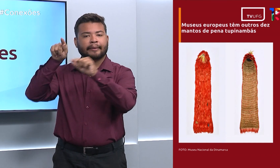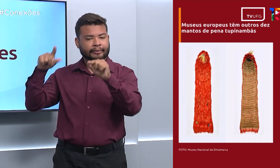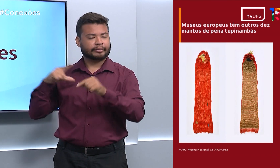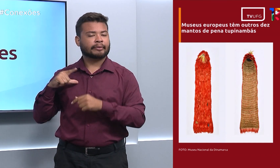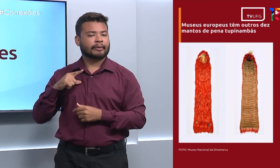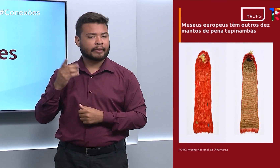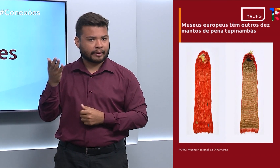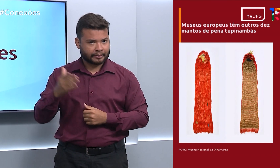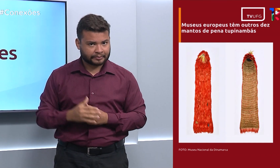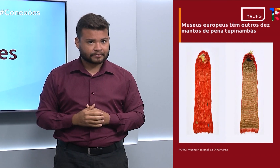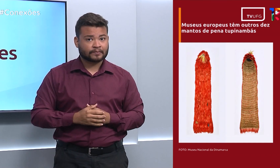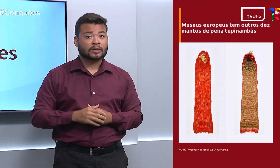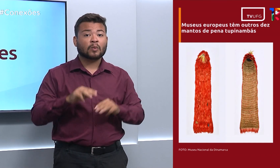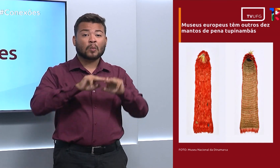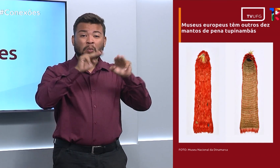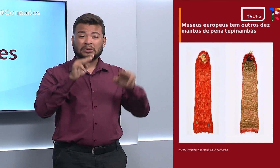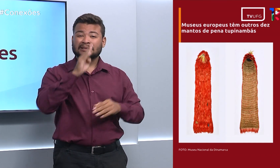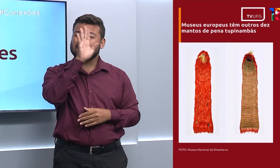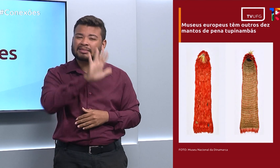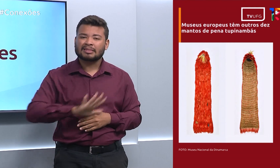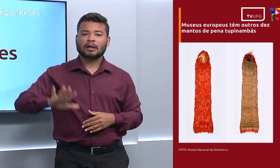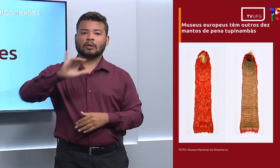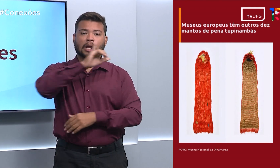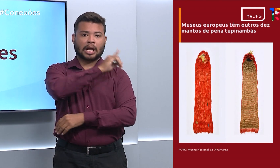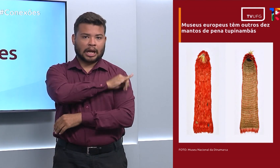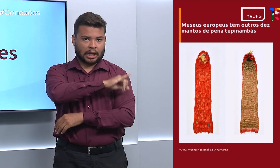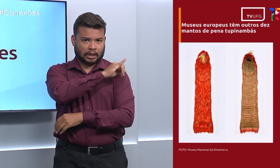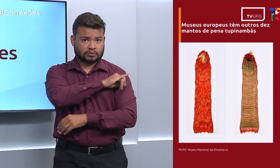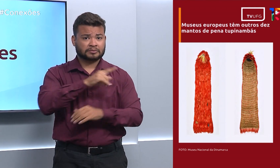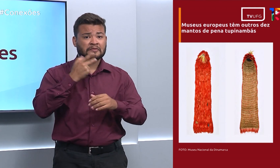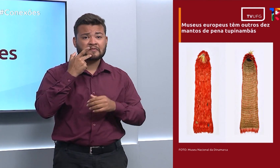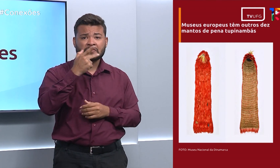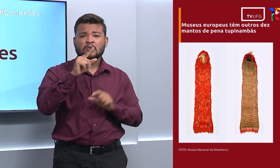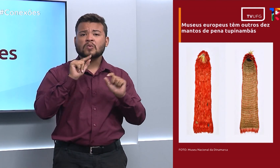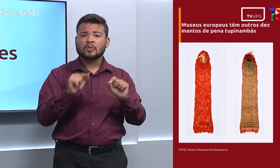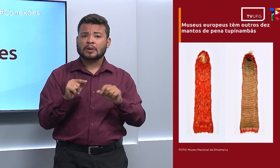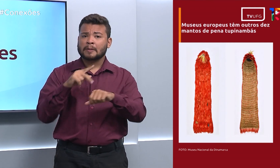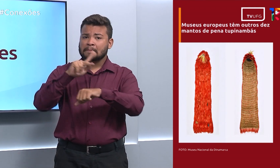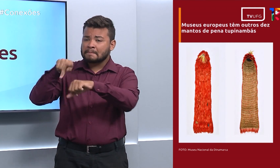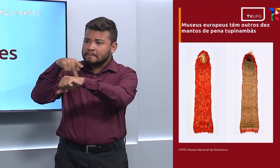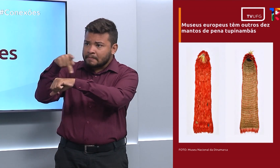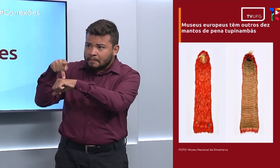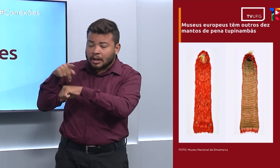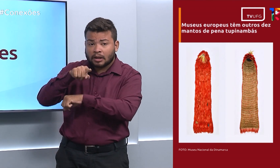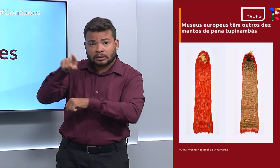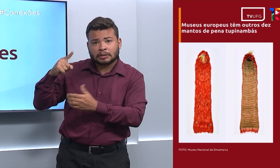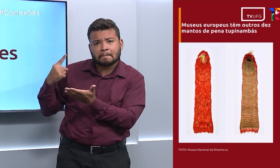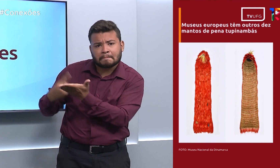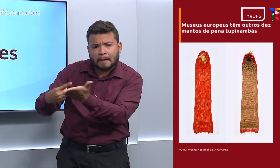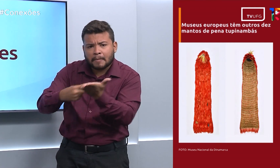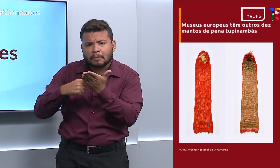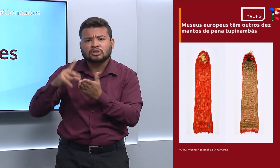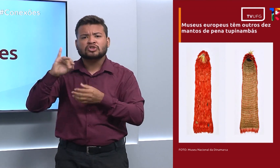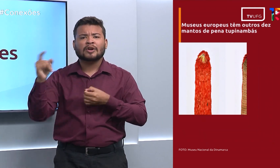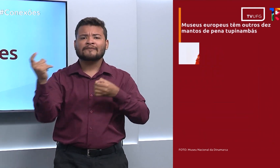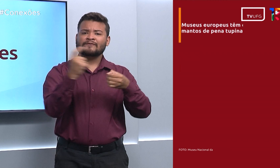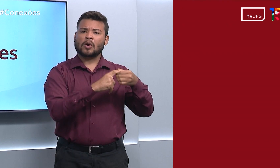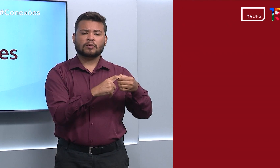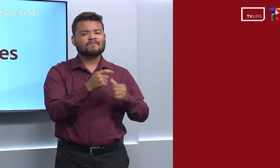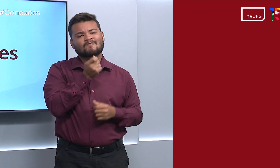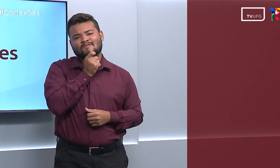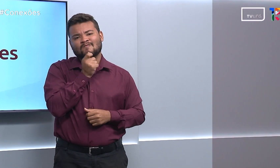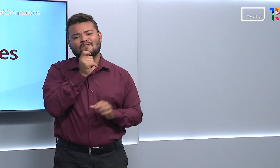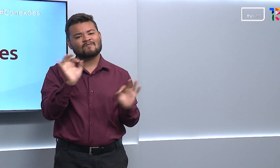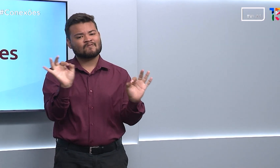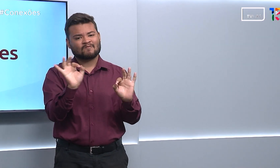Segundo o Museu Nacional do Rio de Janeiro, não existem negociações neste momento sobre o retorno desses